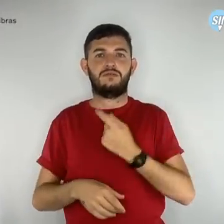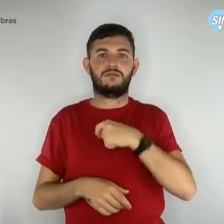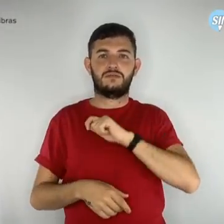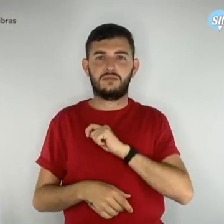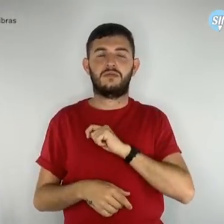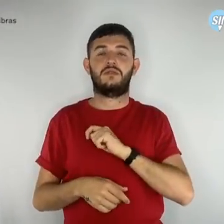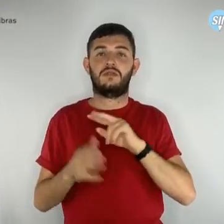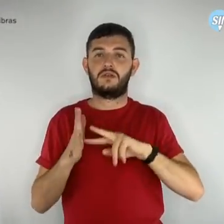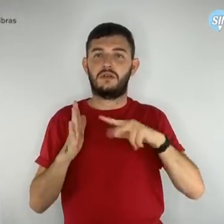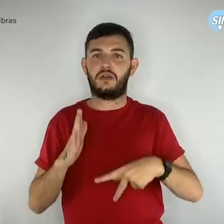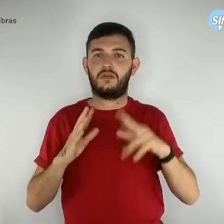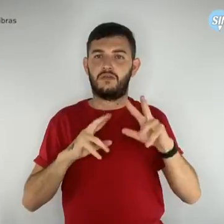de luta.